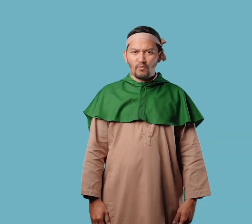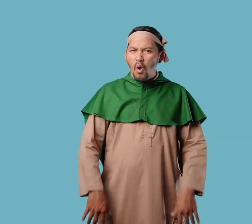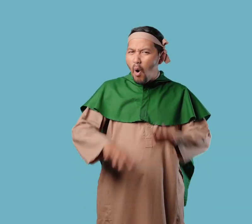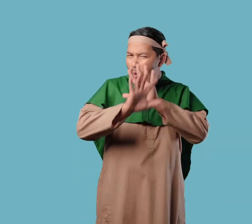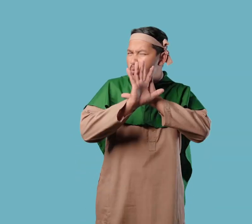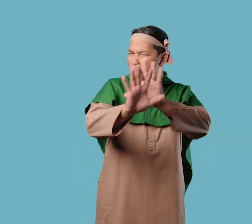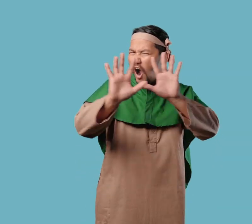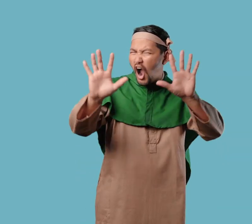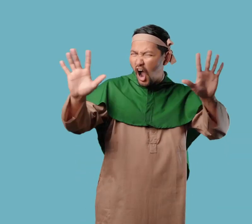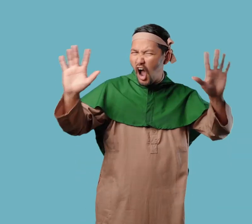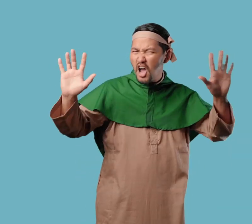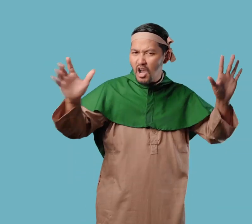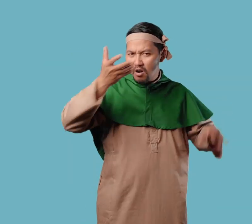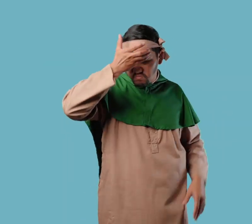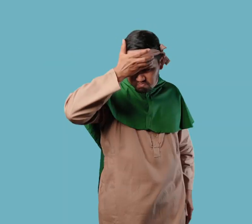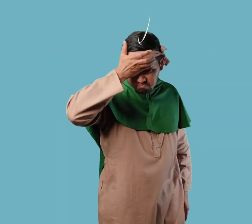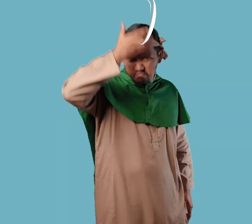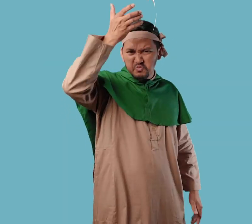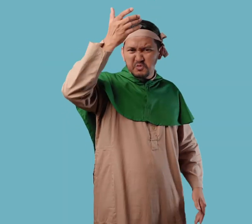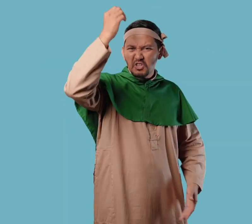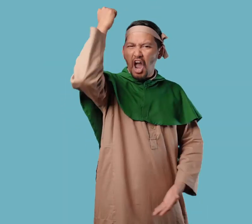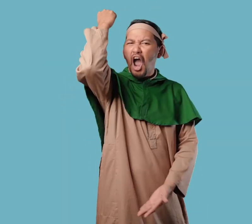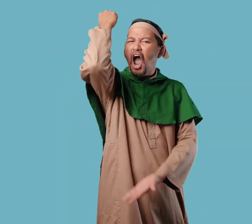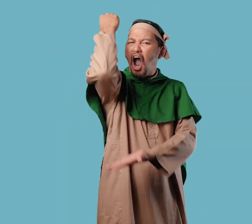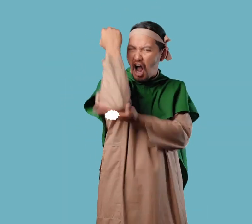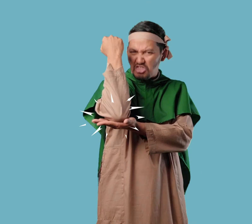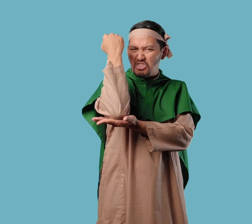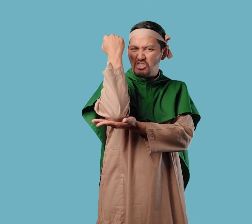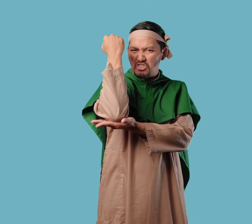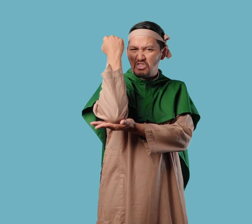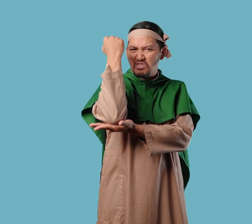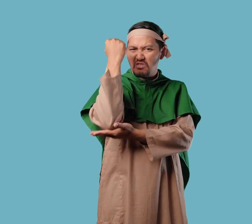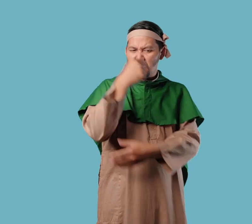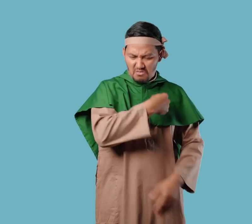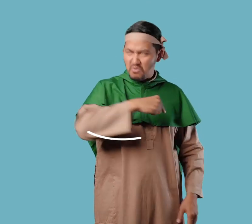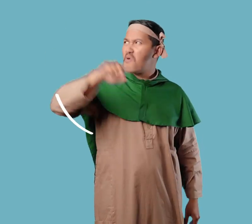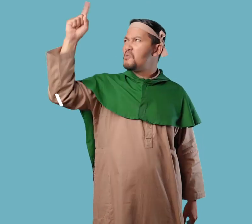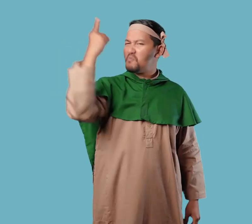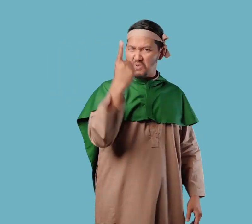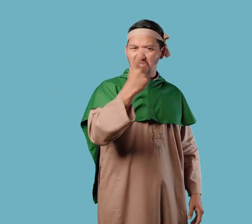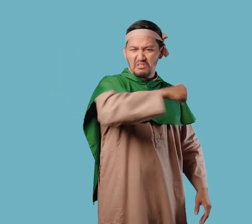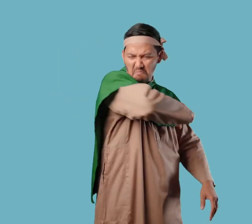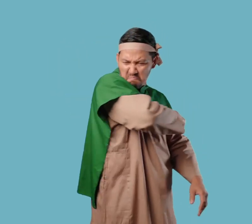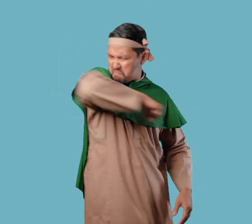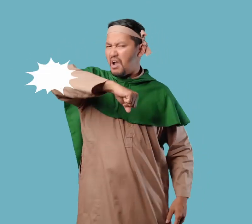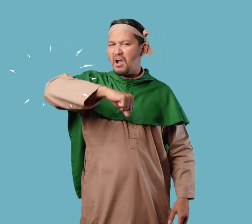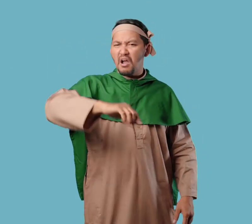Para raja dan penguasa zolim Yang menentang tawhid Satu demi satu Akhirnya takluk